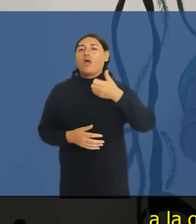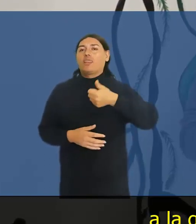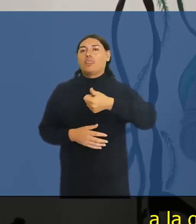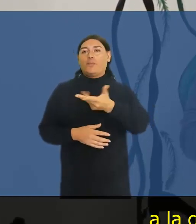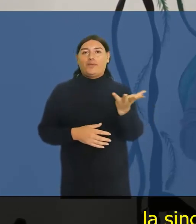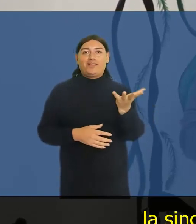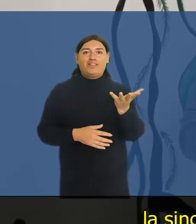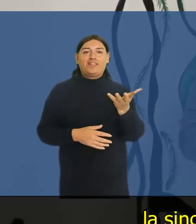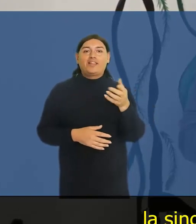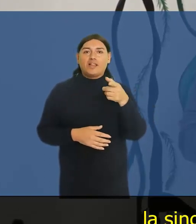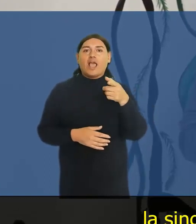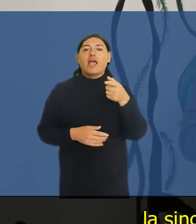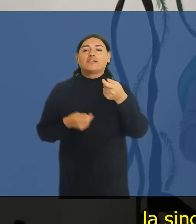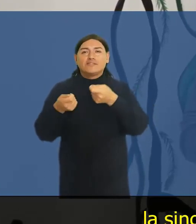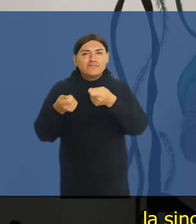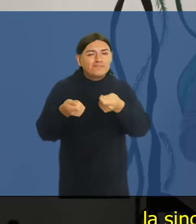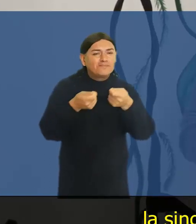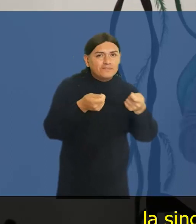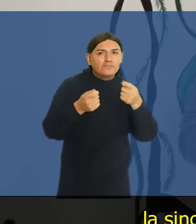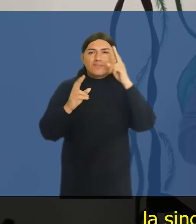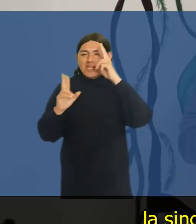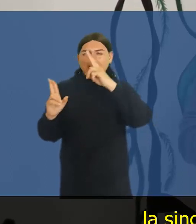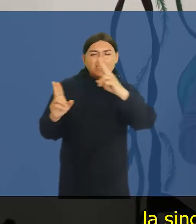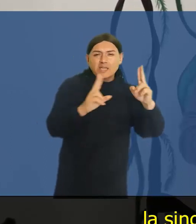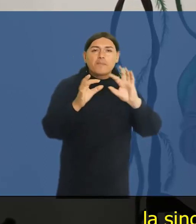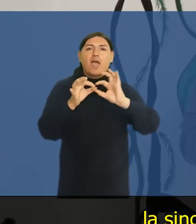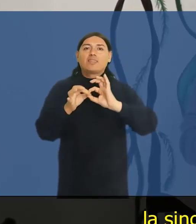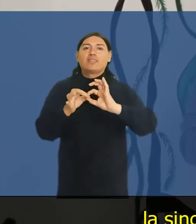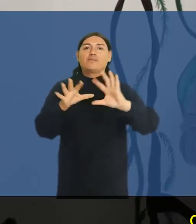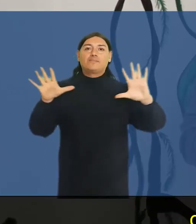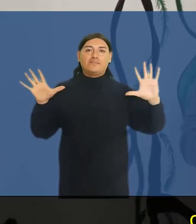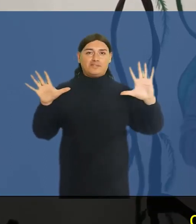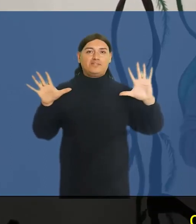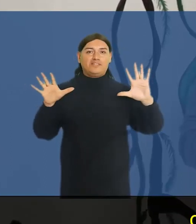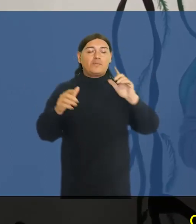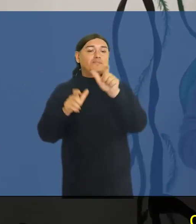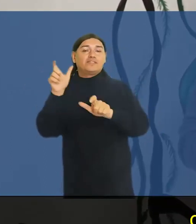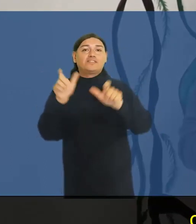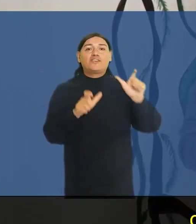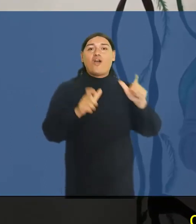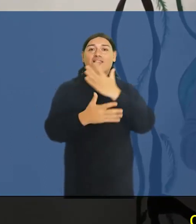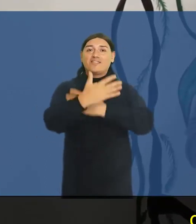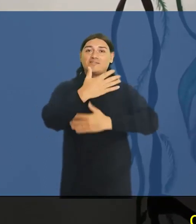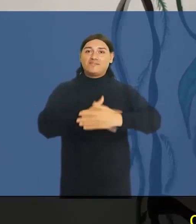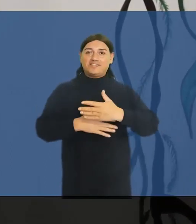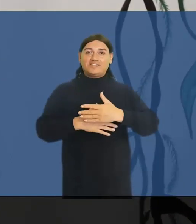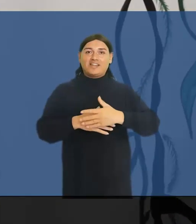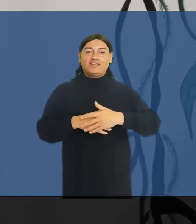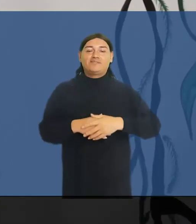Diversidad, la Singularidad y el Respeto por la Autonomía de las Personas con Discapacidad.